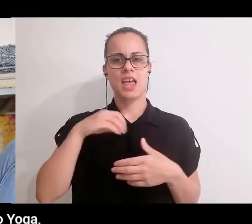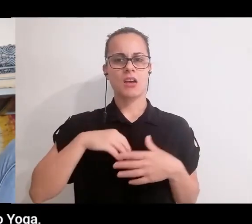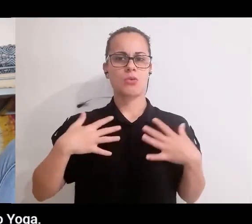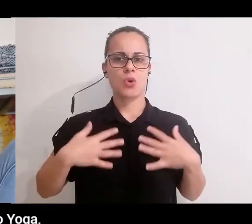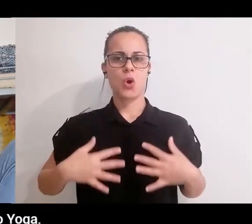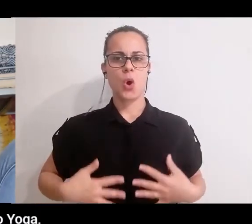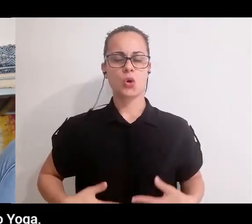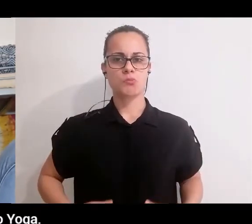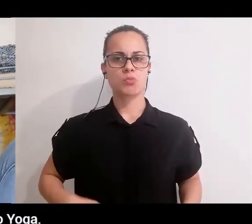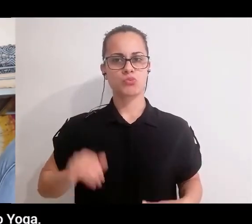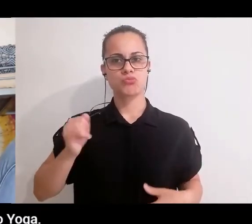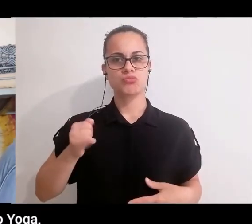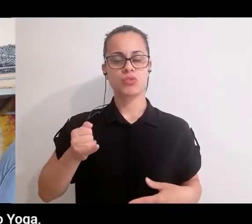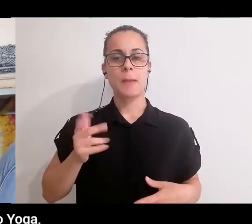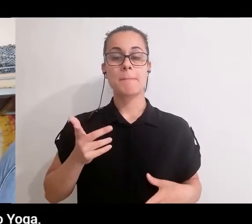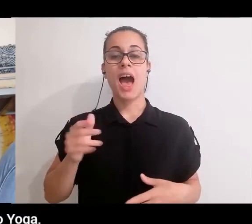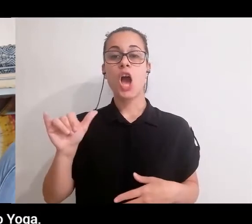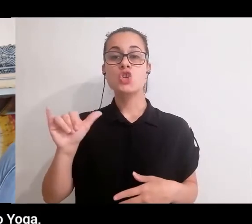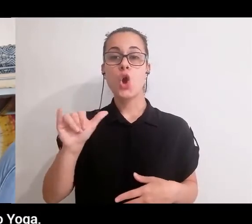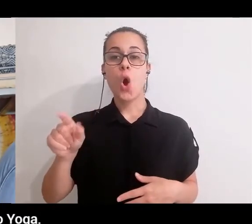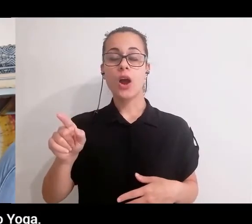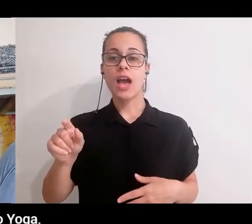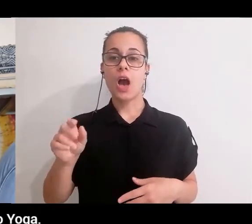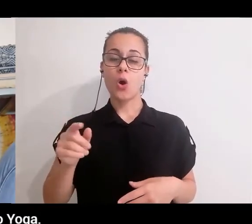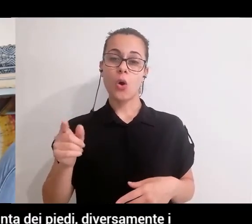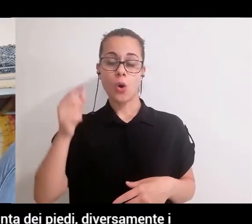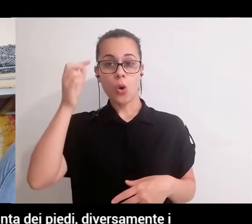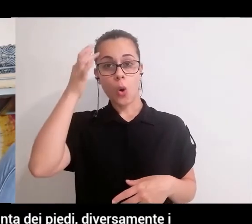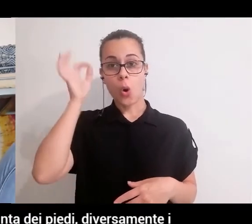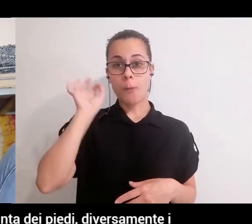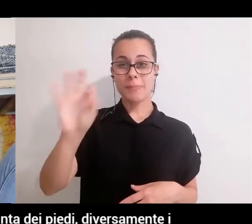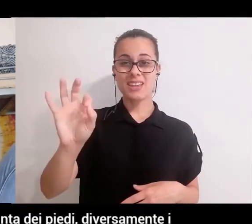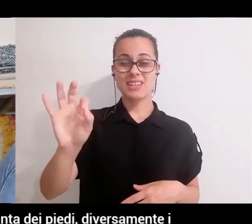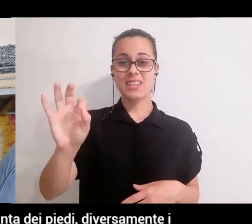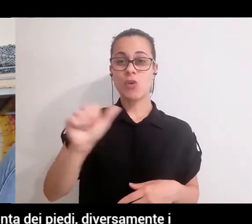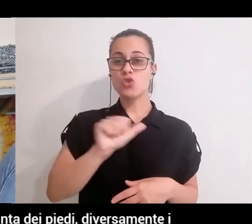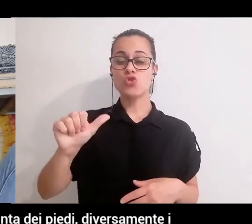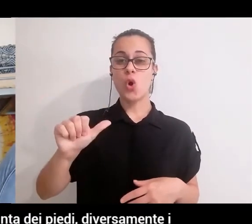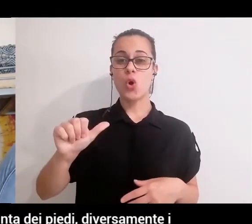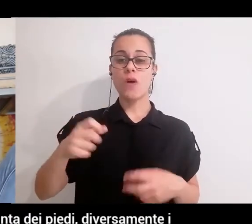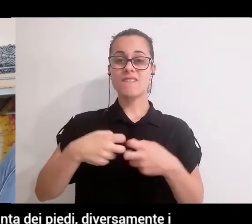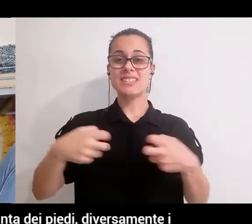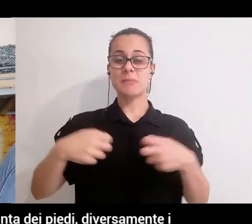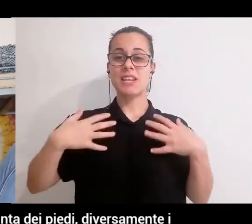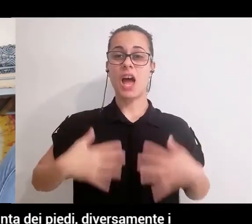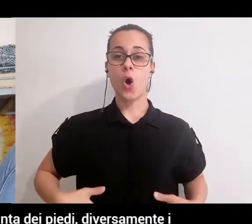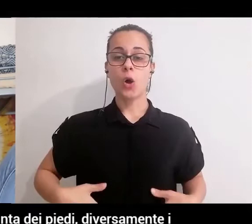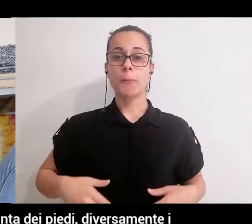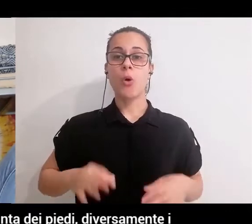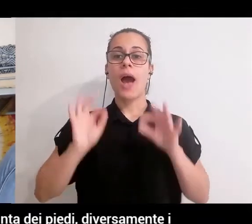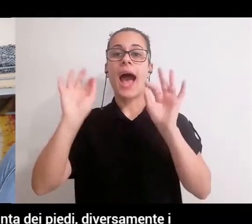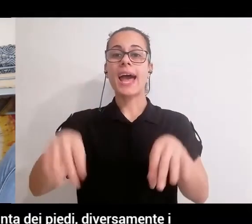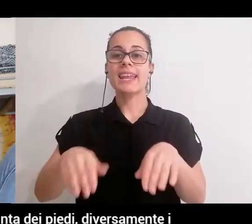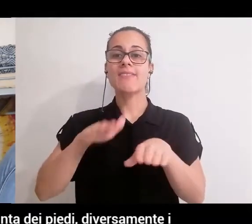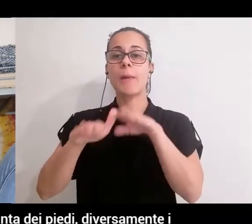non è il punto finale l'obiettivo finale dello yoga come si dice lo yoga non è toccarsi la punta dei piedi